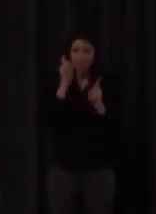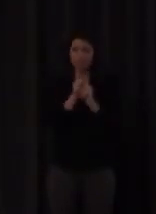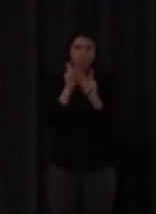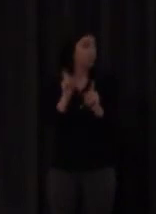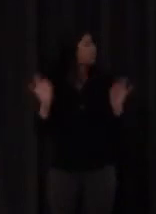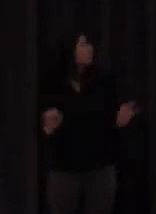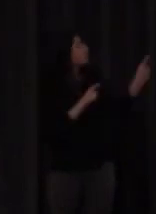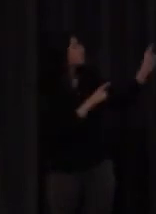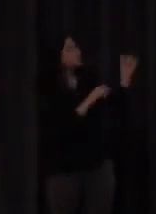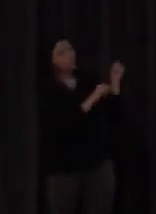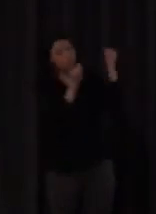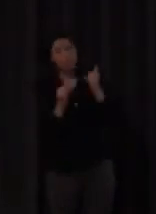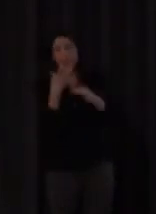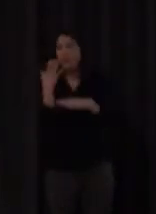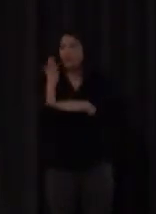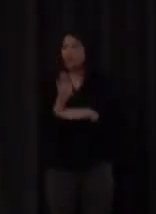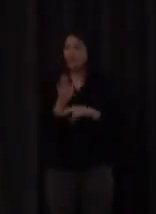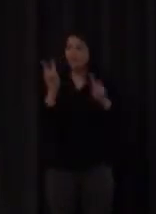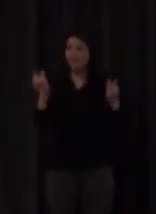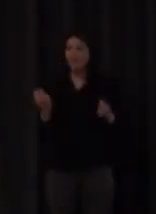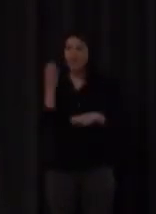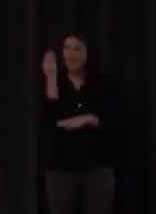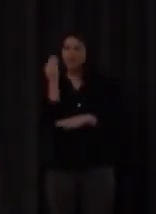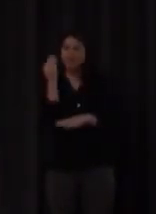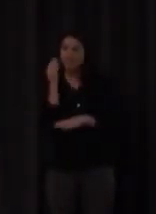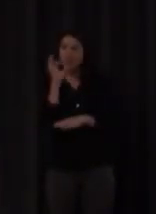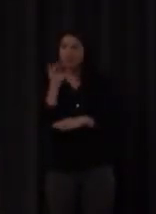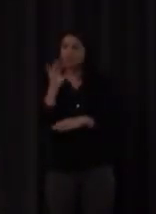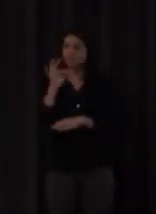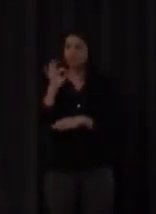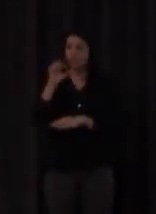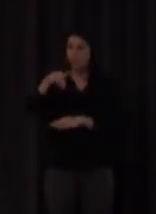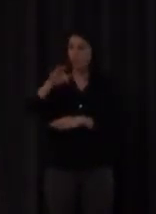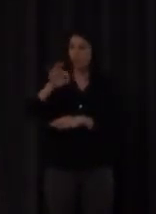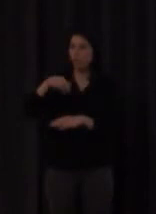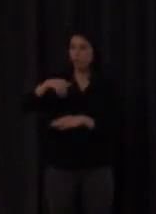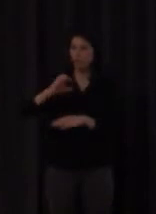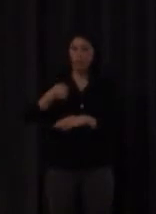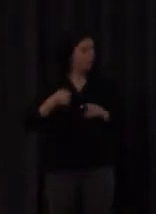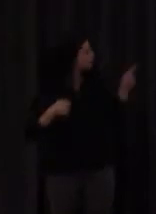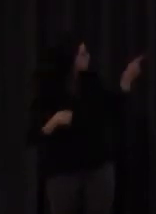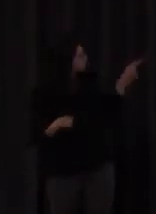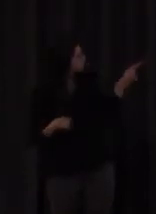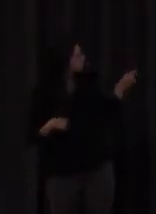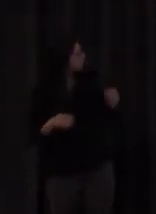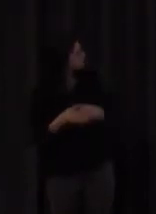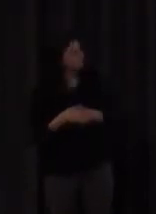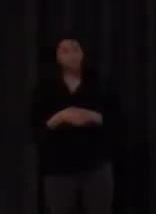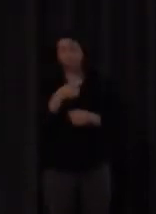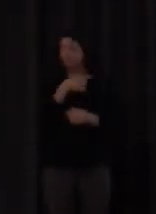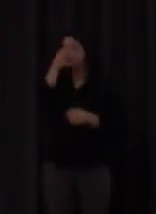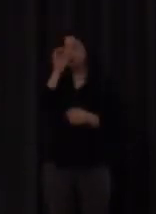años de esta llamada estatua citofónica de un tal Anastasio Kirchner que un poco antes en el siglo